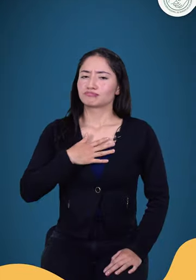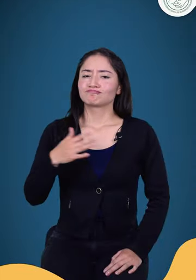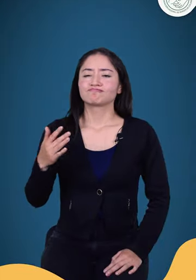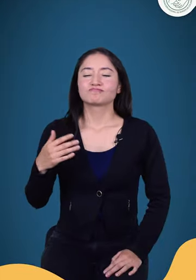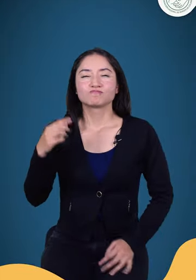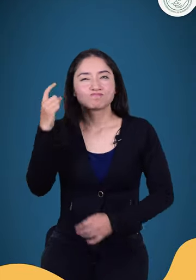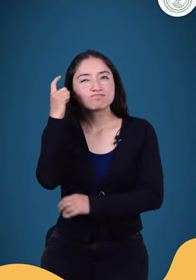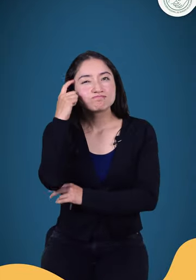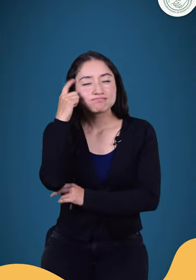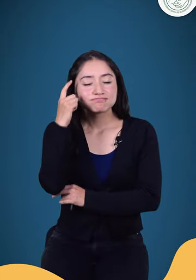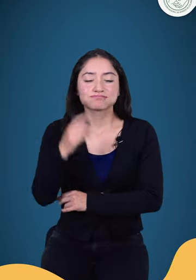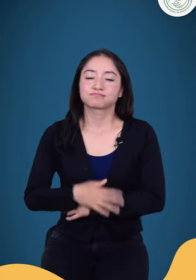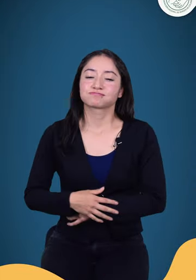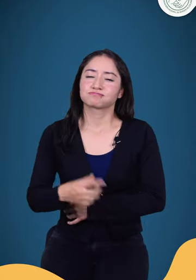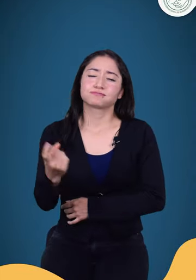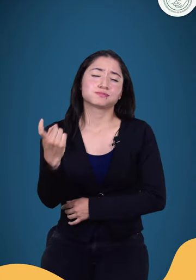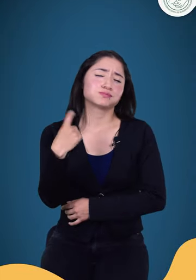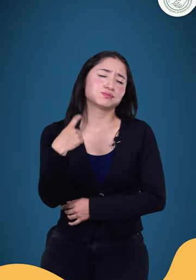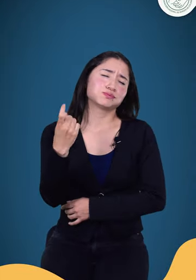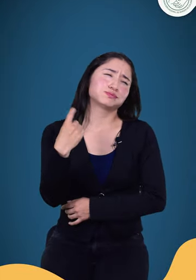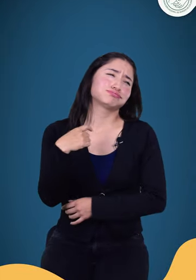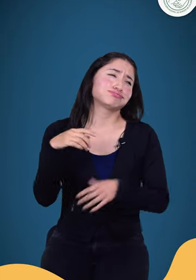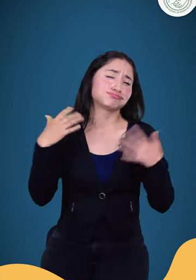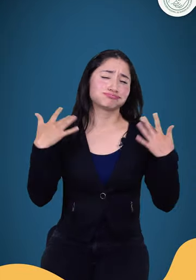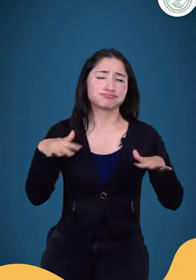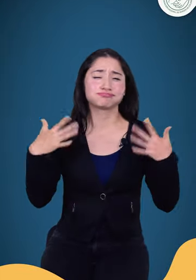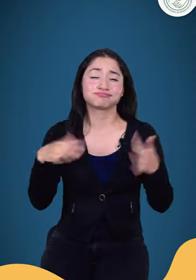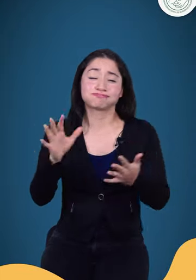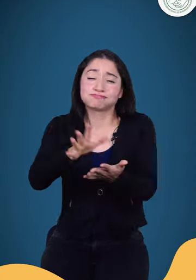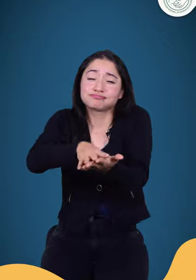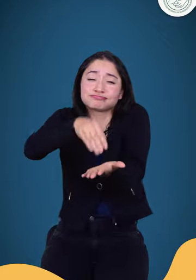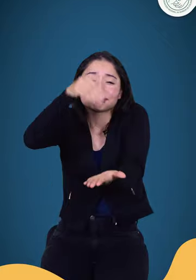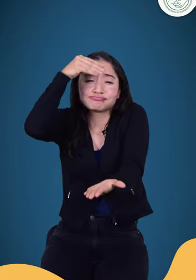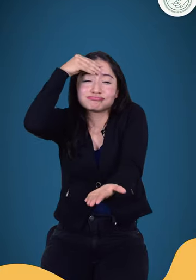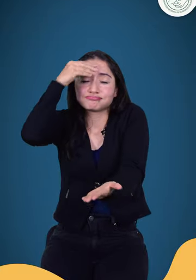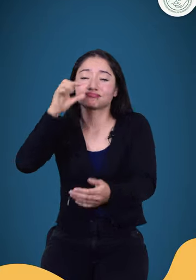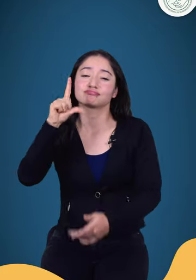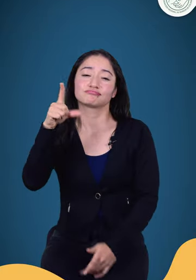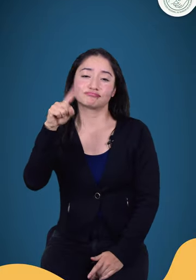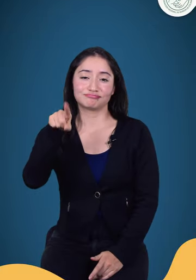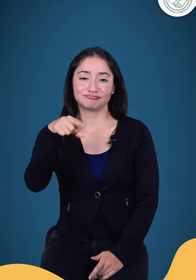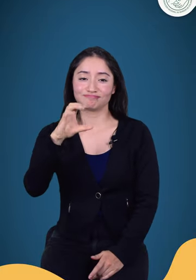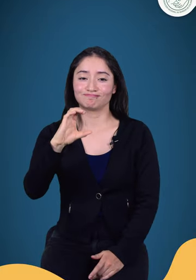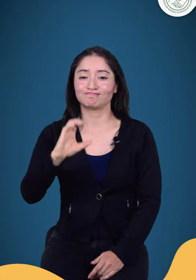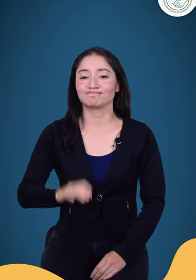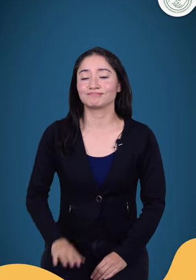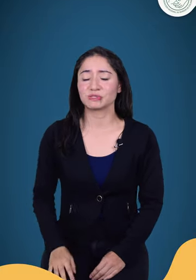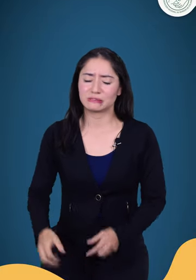C. Yo siento que me falta aún mucho por aprender. Necesito practicar bastante. C.